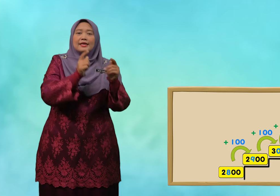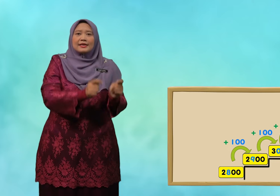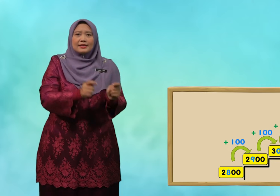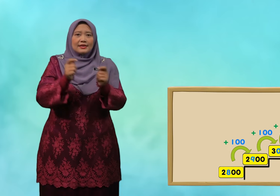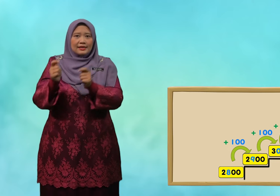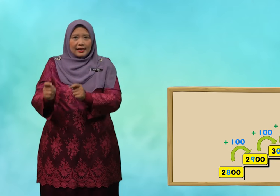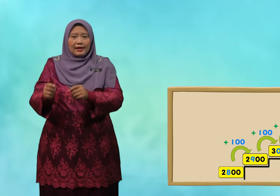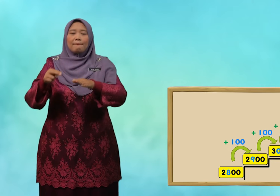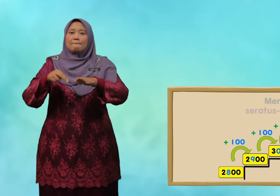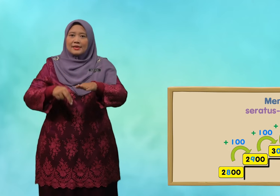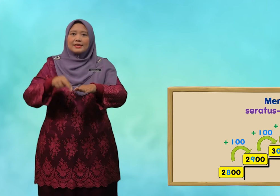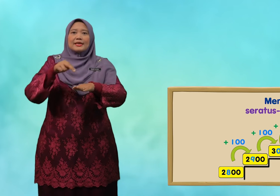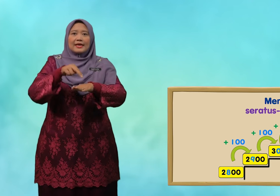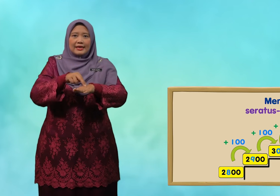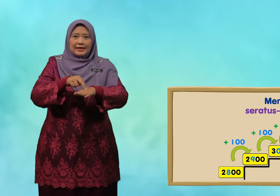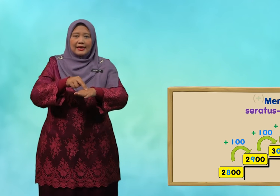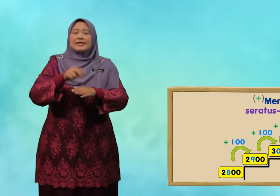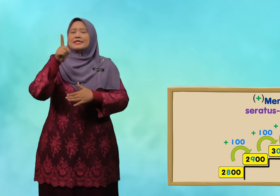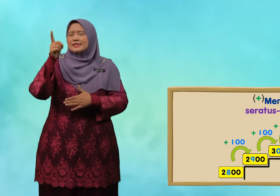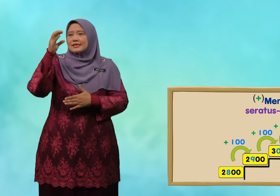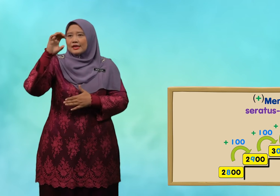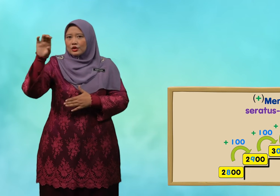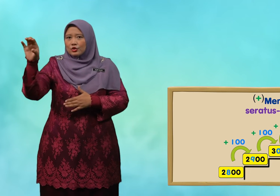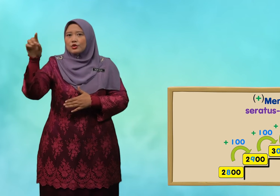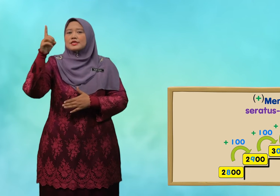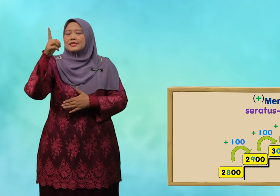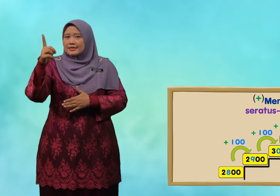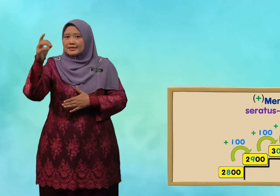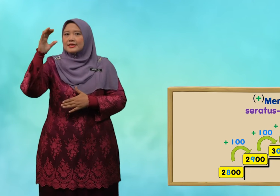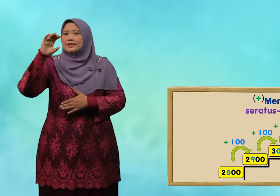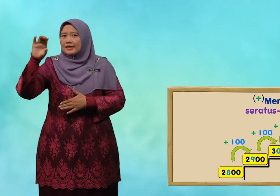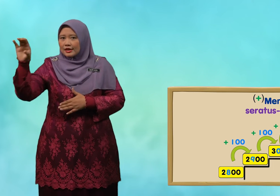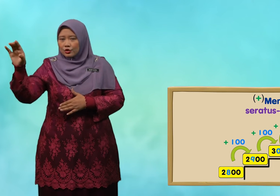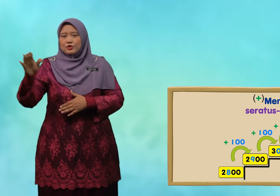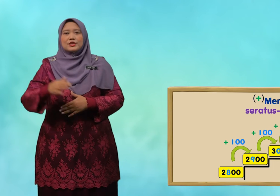tertib menaik seratus seratus seratus